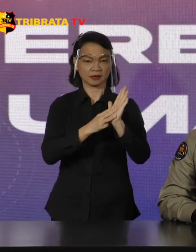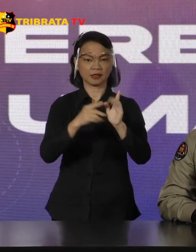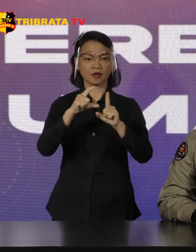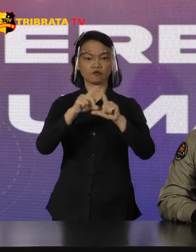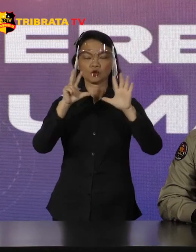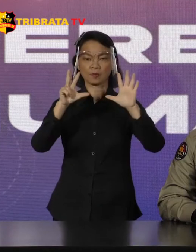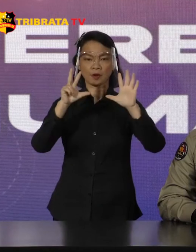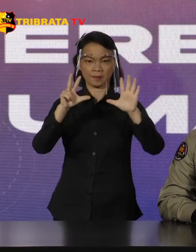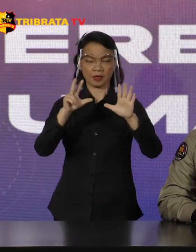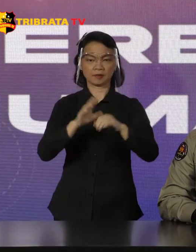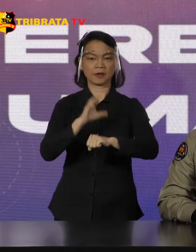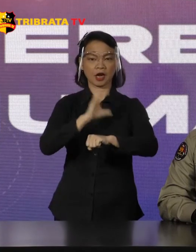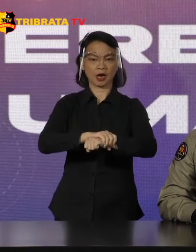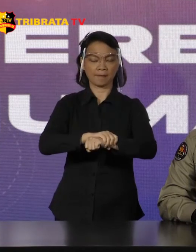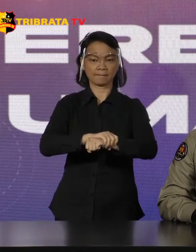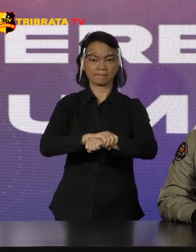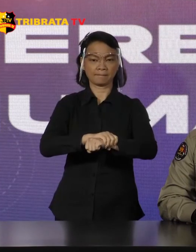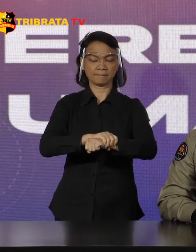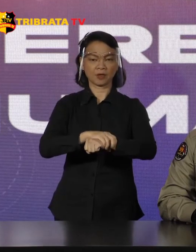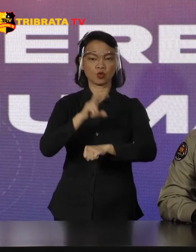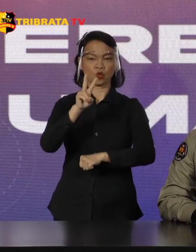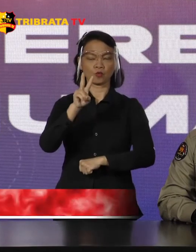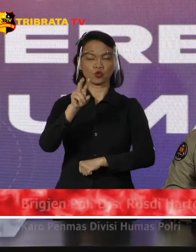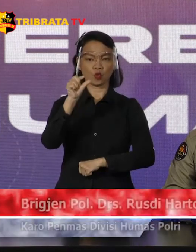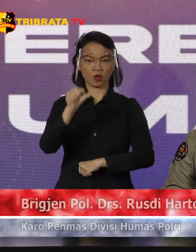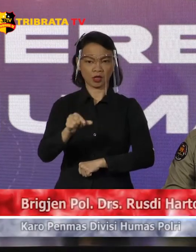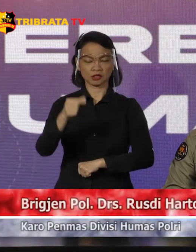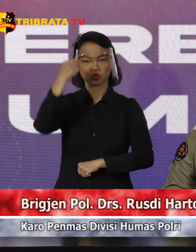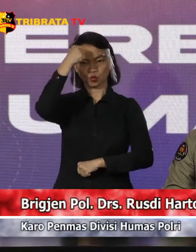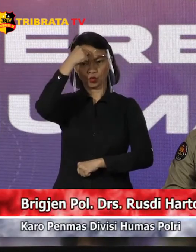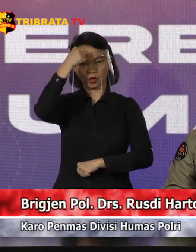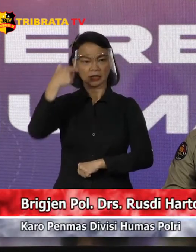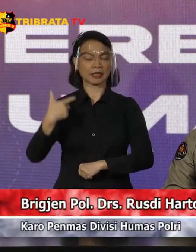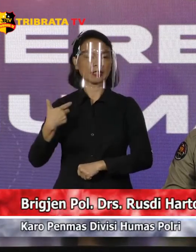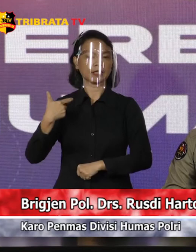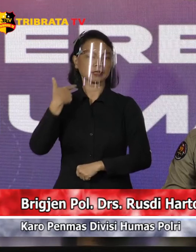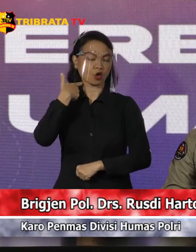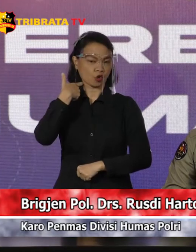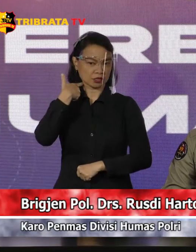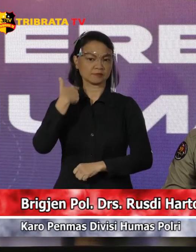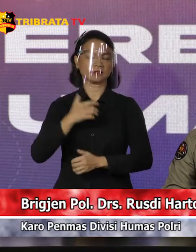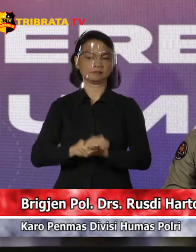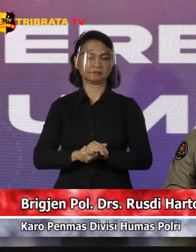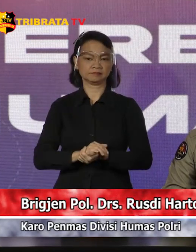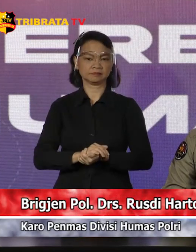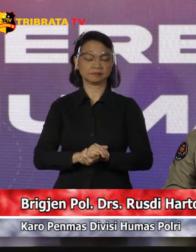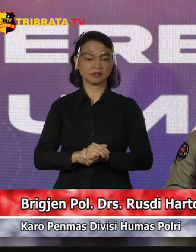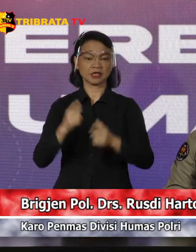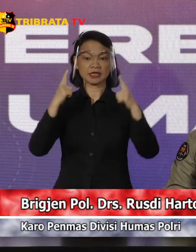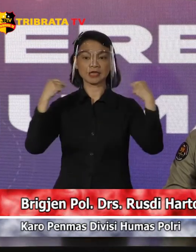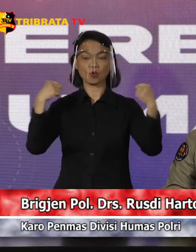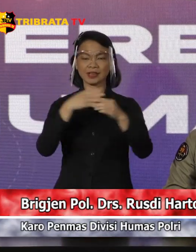mengamankan 22 terduga terorisme di Jawa Timur